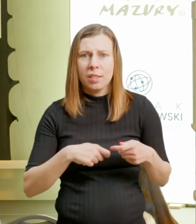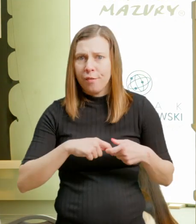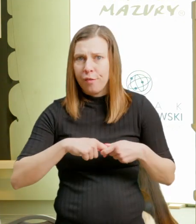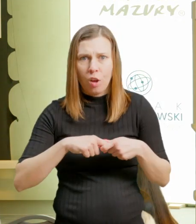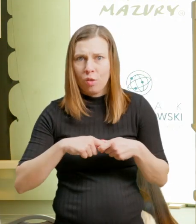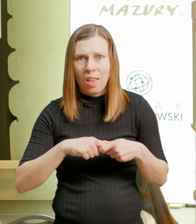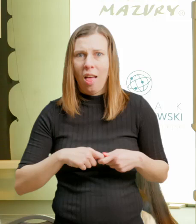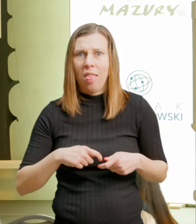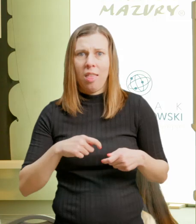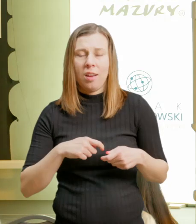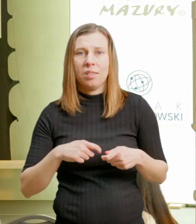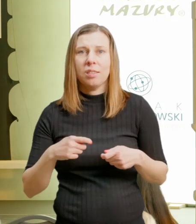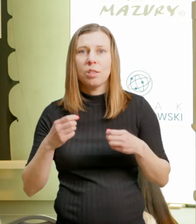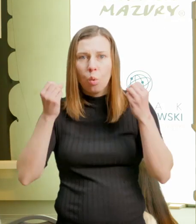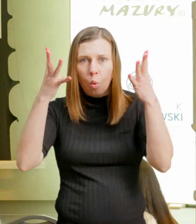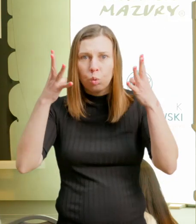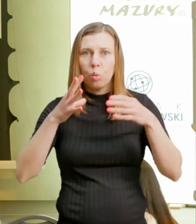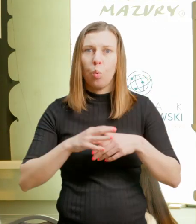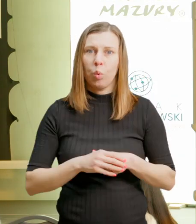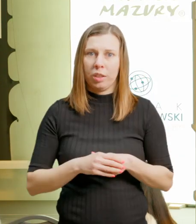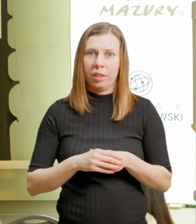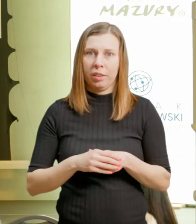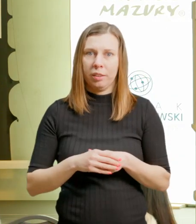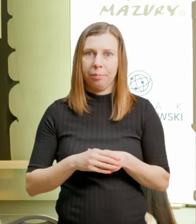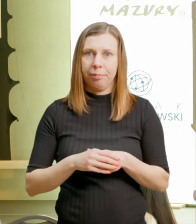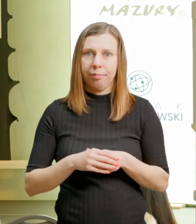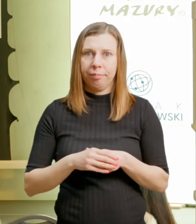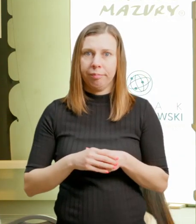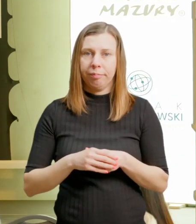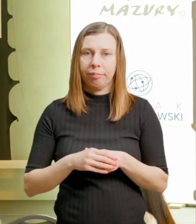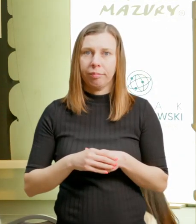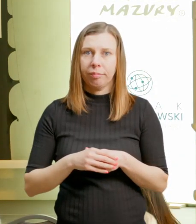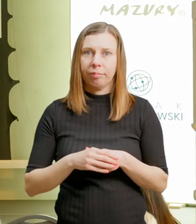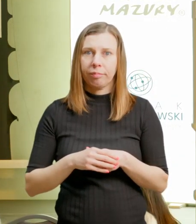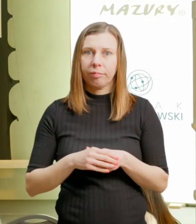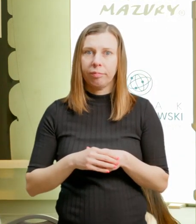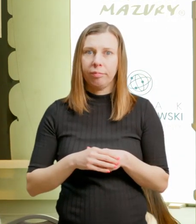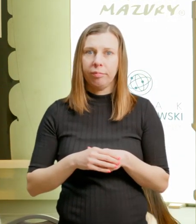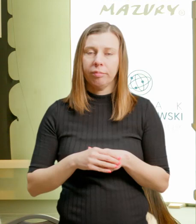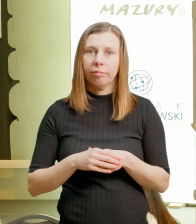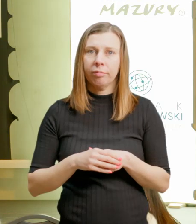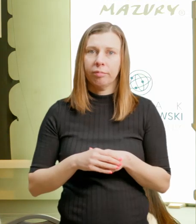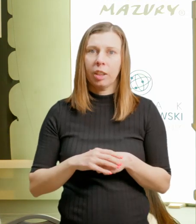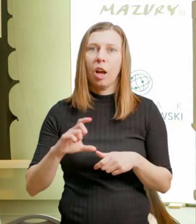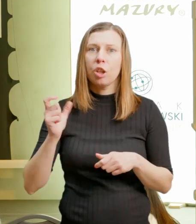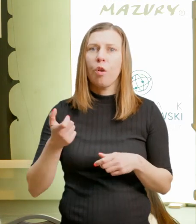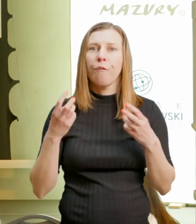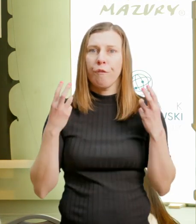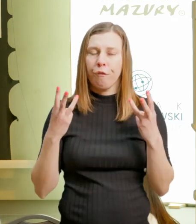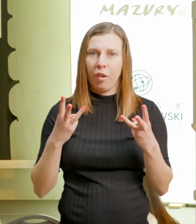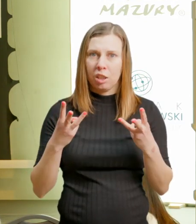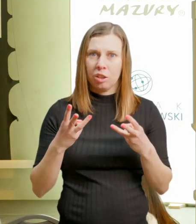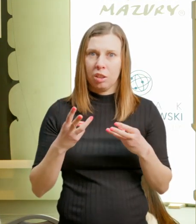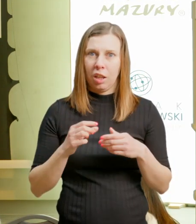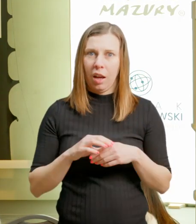kulturze. Oczekujemy doznań związanych z kulturą w każdym również jej aspekcie tej kultury, i materialnej i